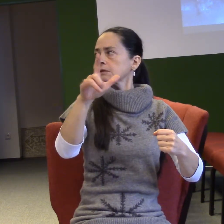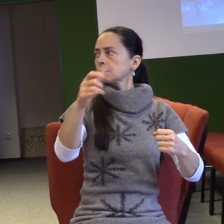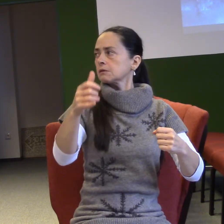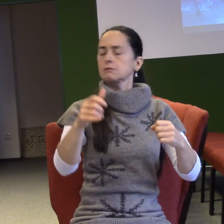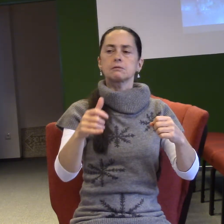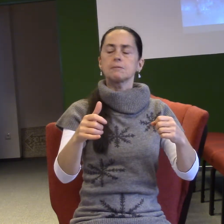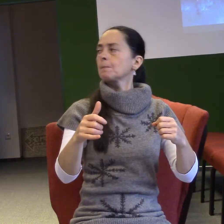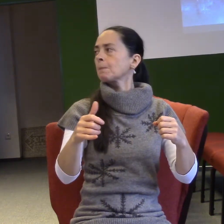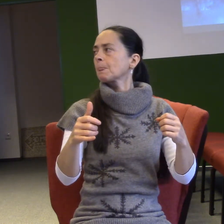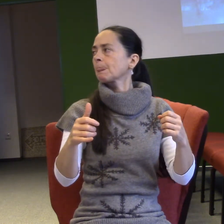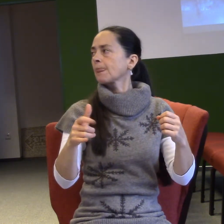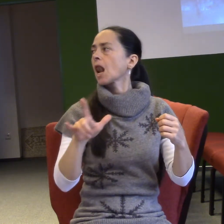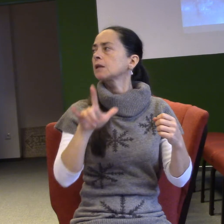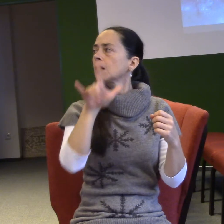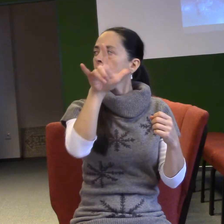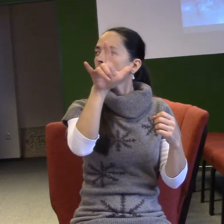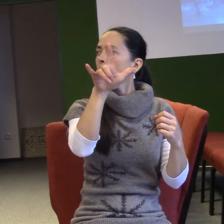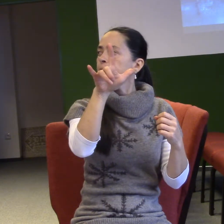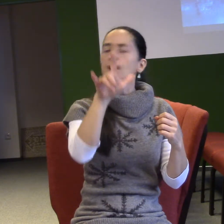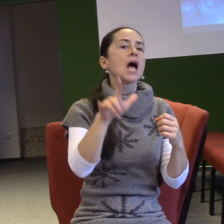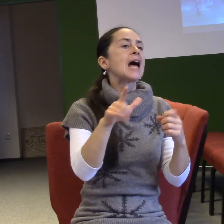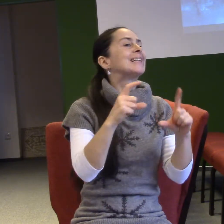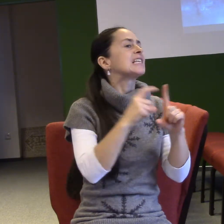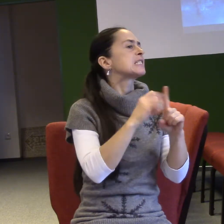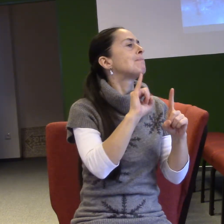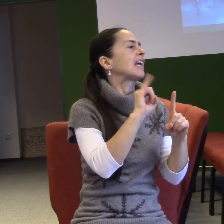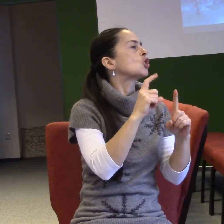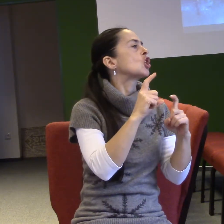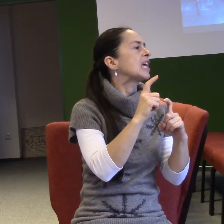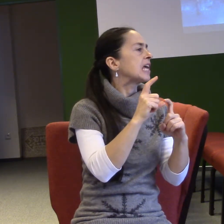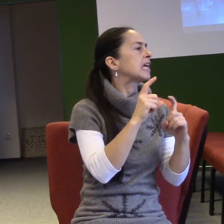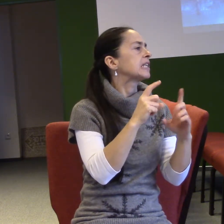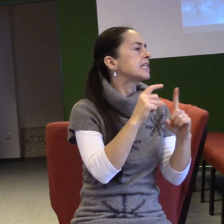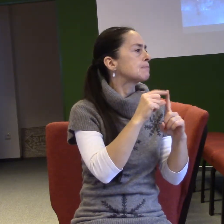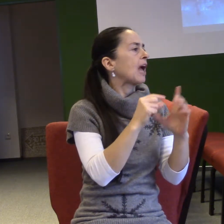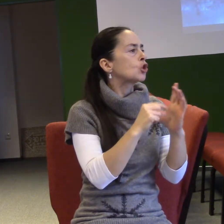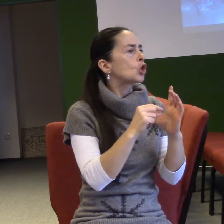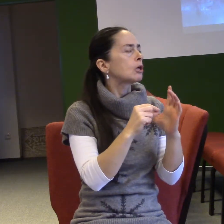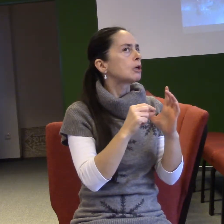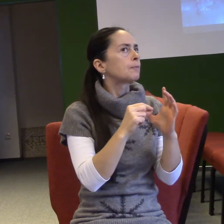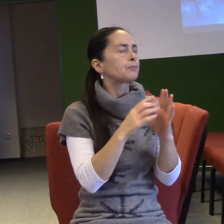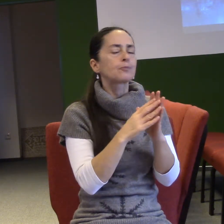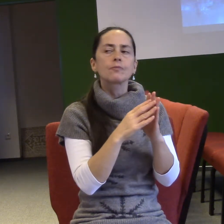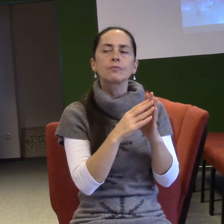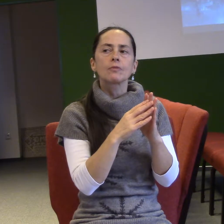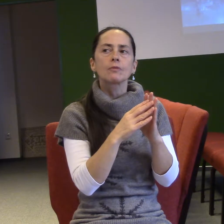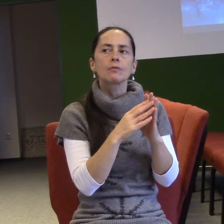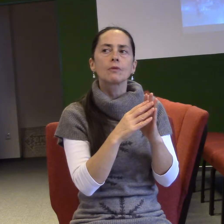ne a déze. V dispečingu. Poslední dobou jsme s tím kazatelem mluvili a říkali jsme, že zapomínáme slova.